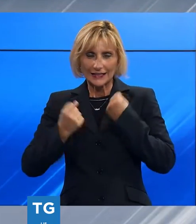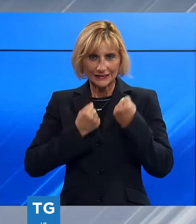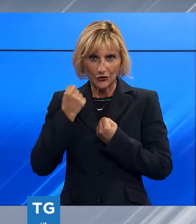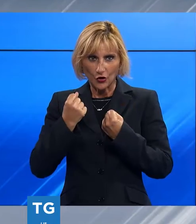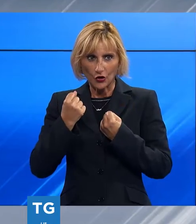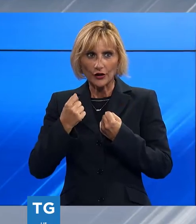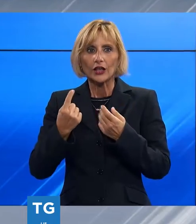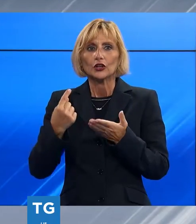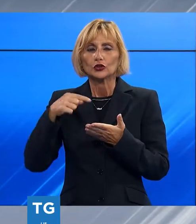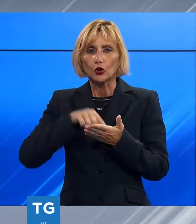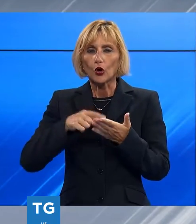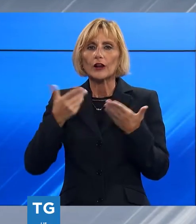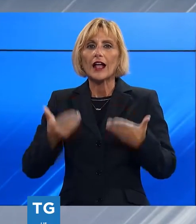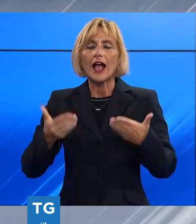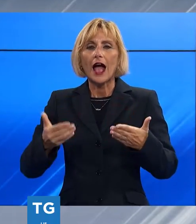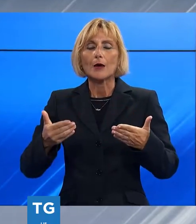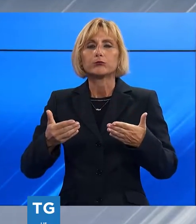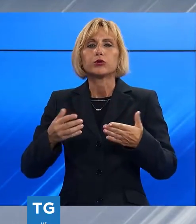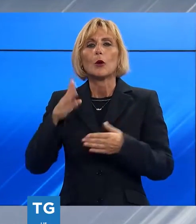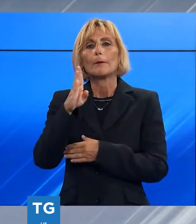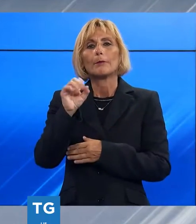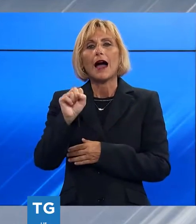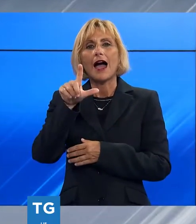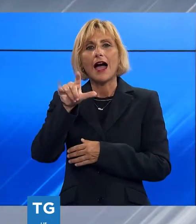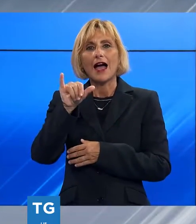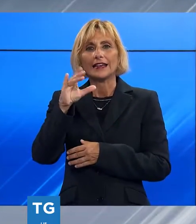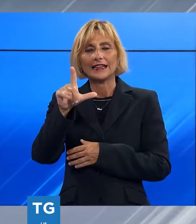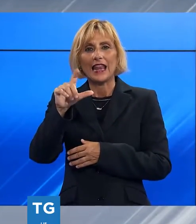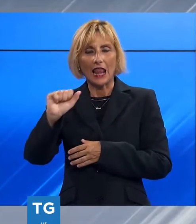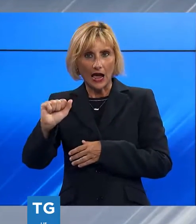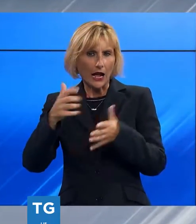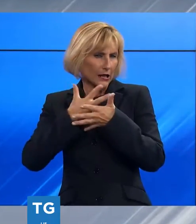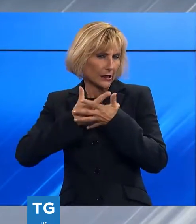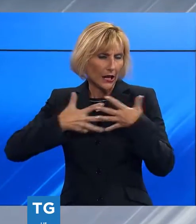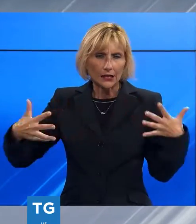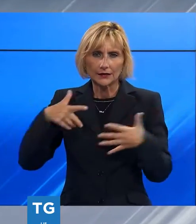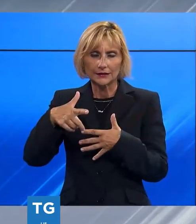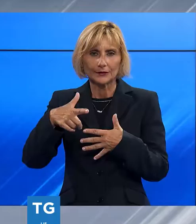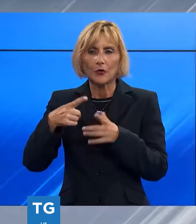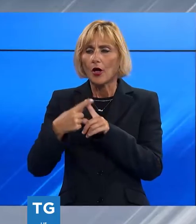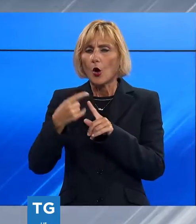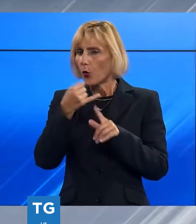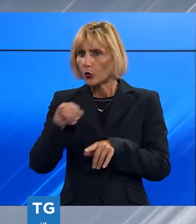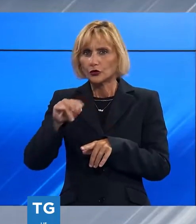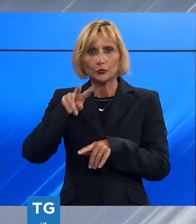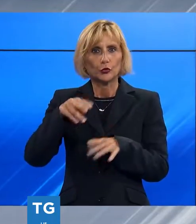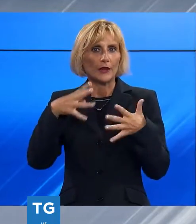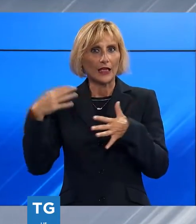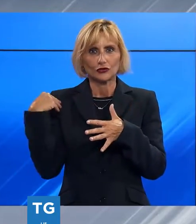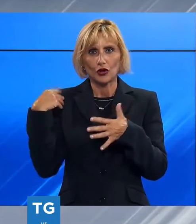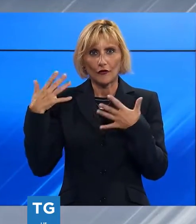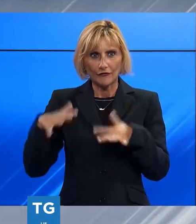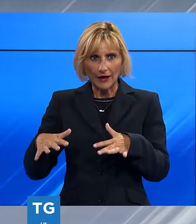quello gigantesco del campo valilla che non si vedeva dall'edizione 2019. Per lo sport,